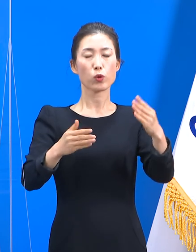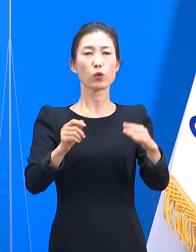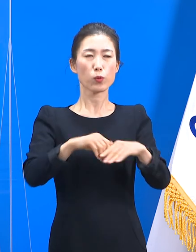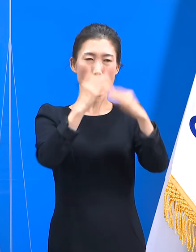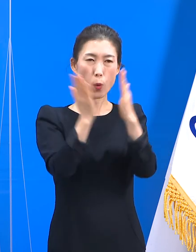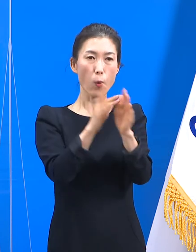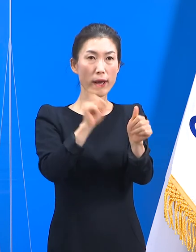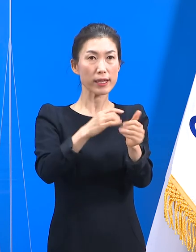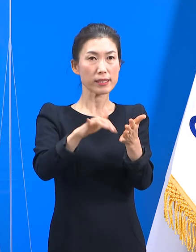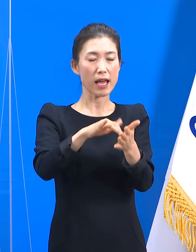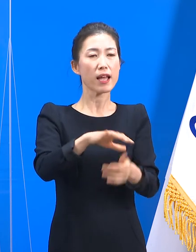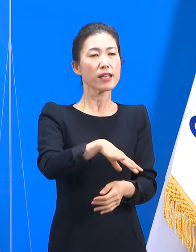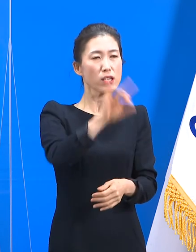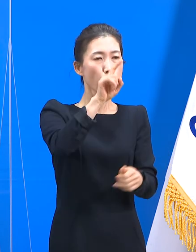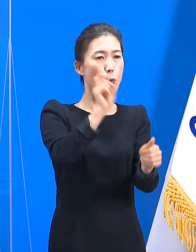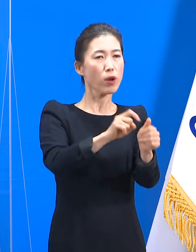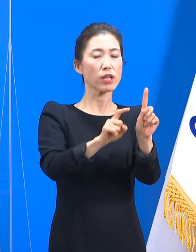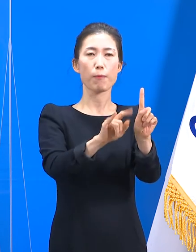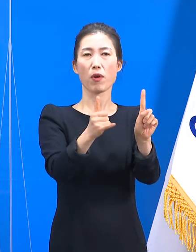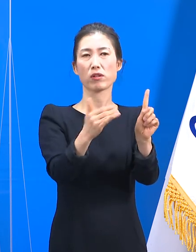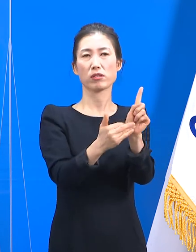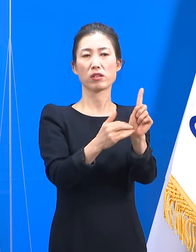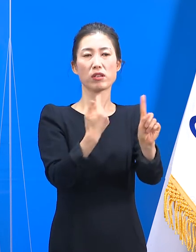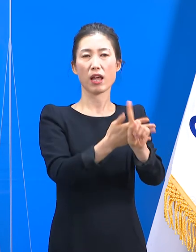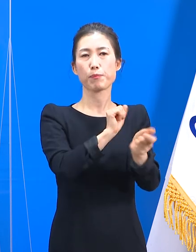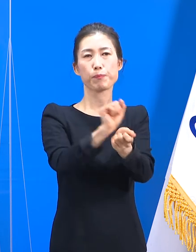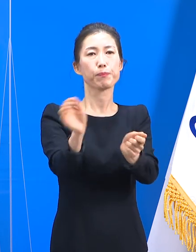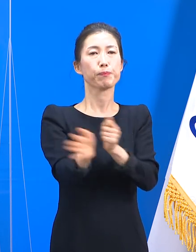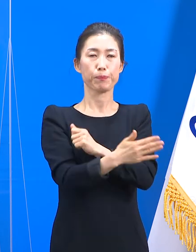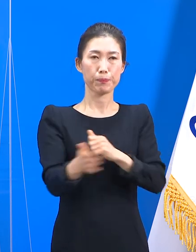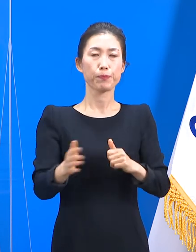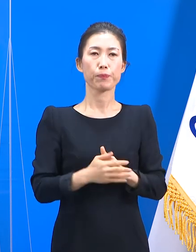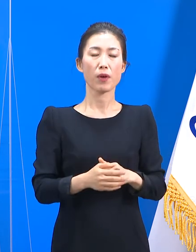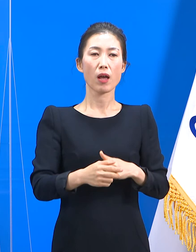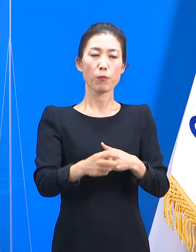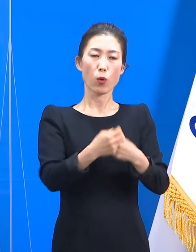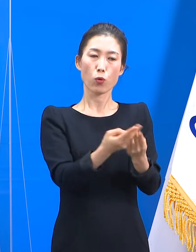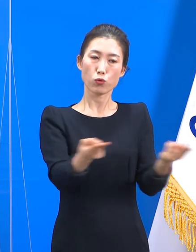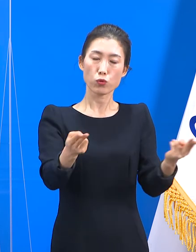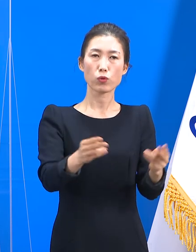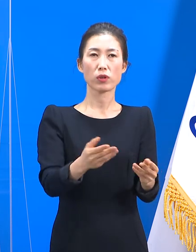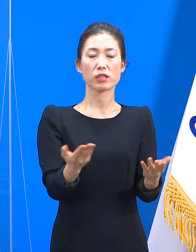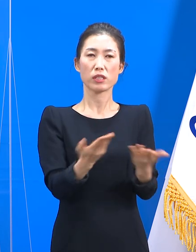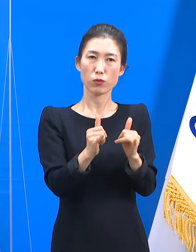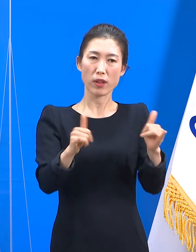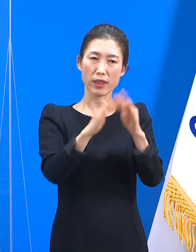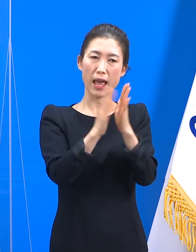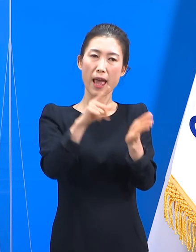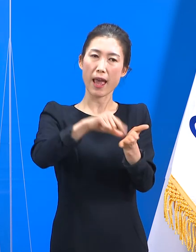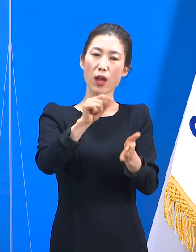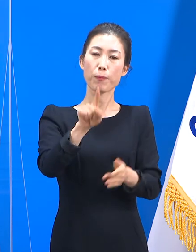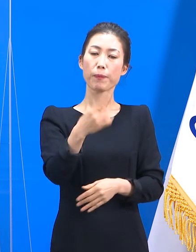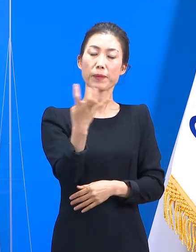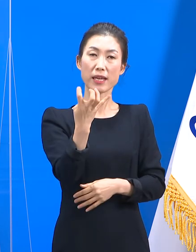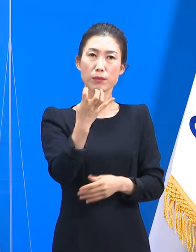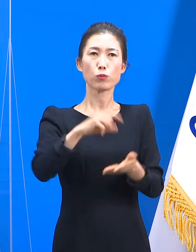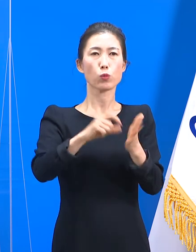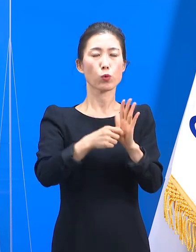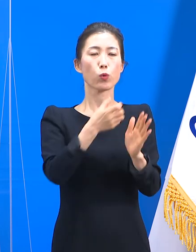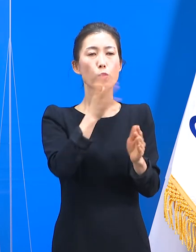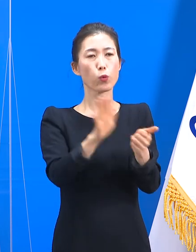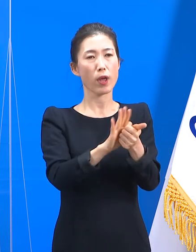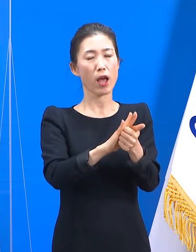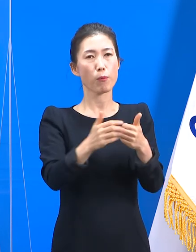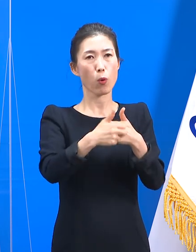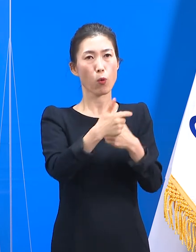확진자는 최초 확진자 1명뿐입니다. 직원과 입소자 규모가 약 140여 명 정도 되는 요양원이었지만